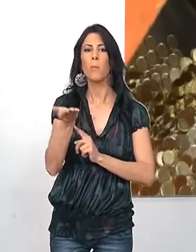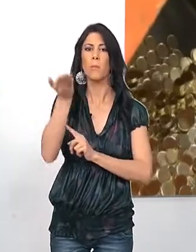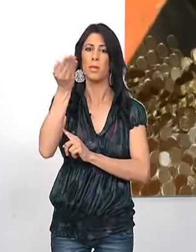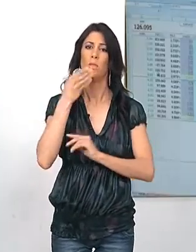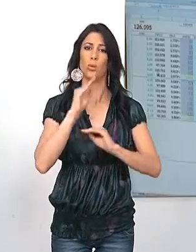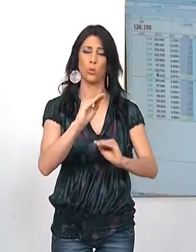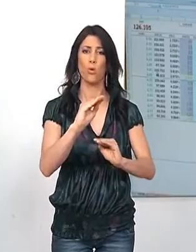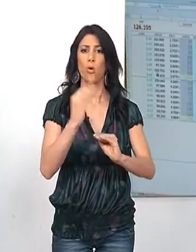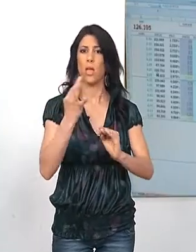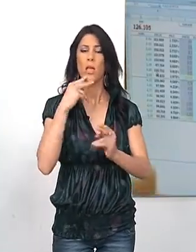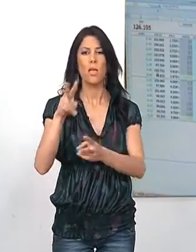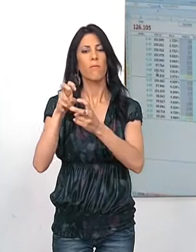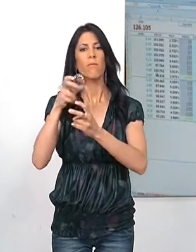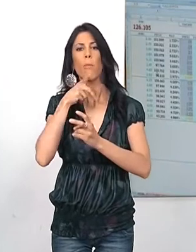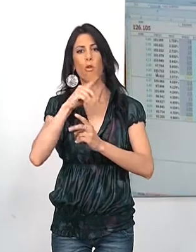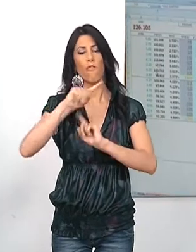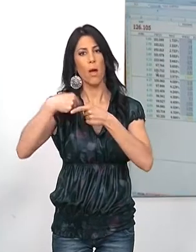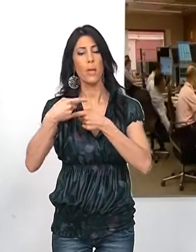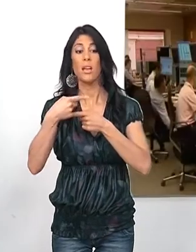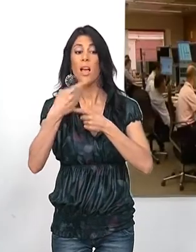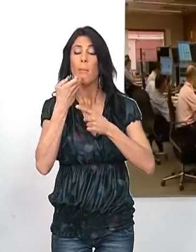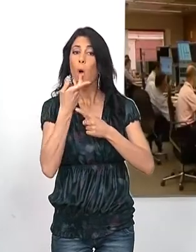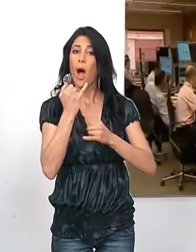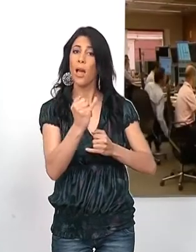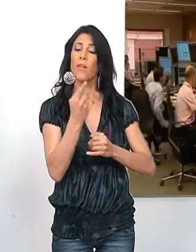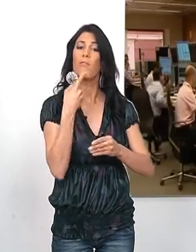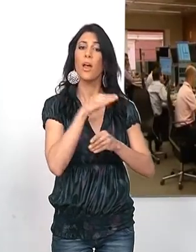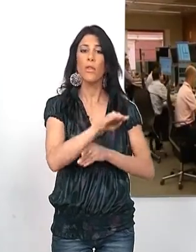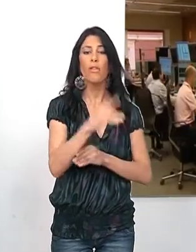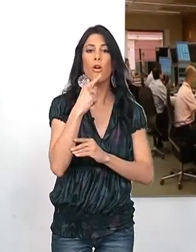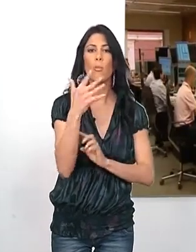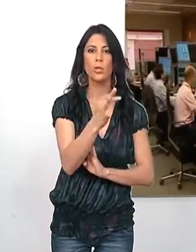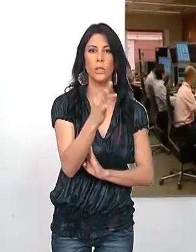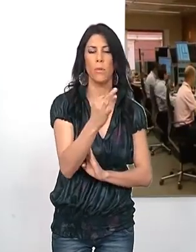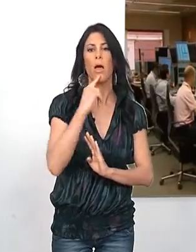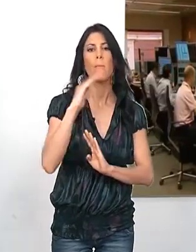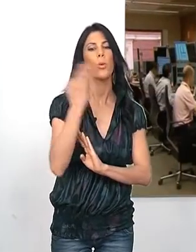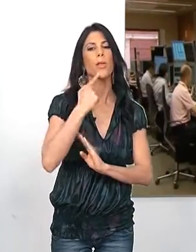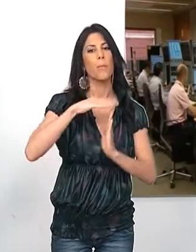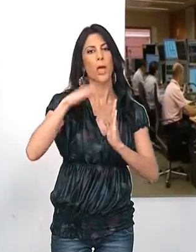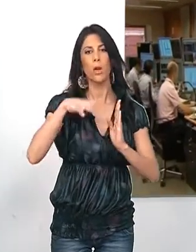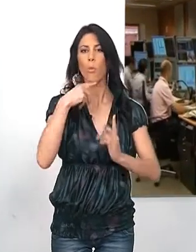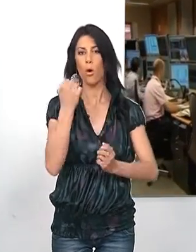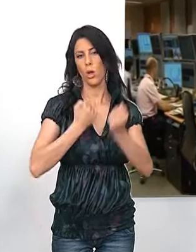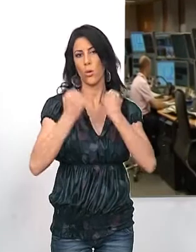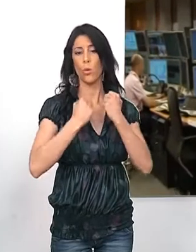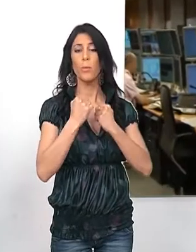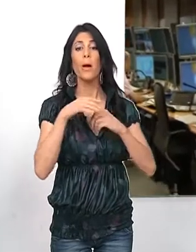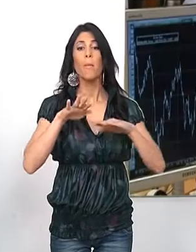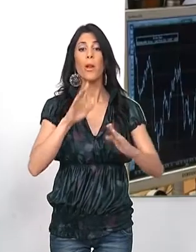las familias que están en situación financiera positiva perjudica menos al crecimiento de la economía que otras subidas impositivas. En la